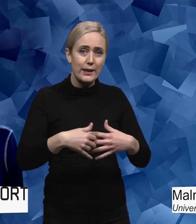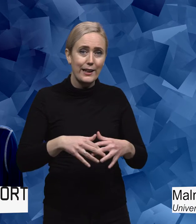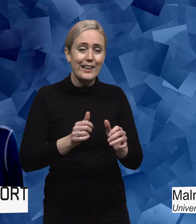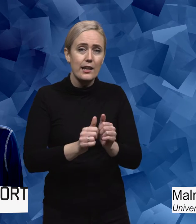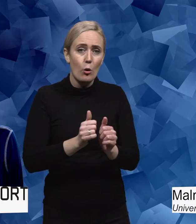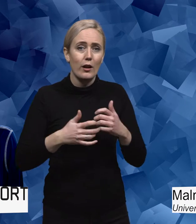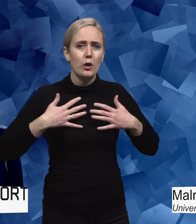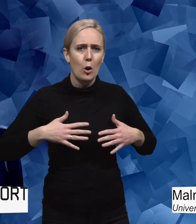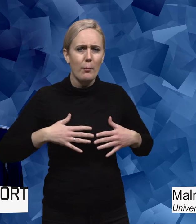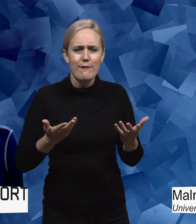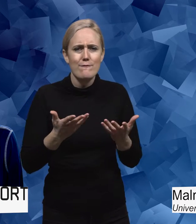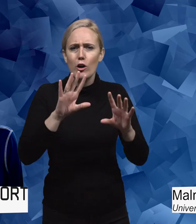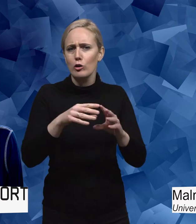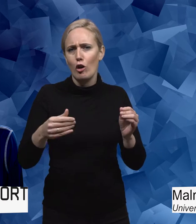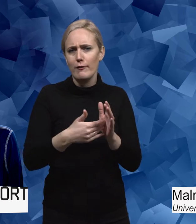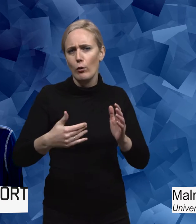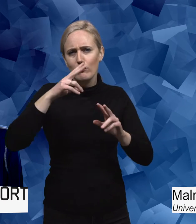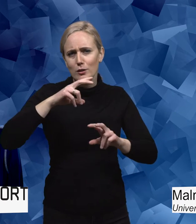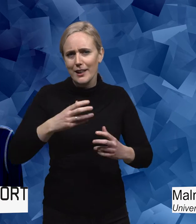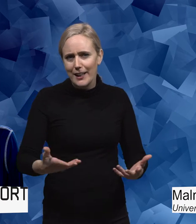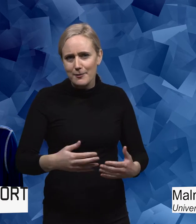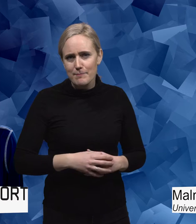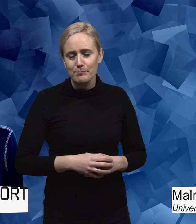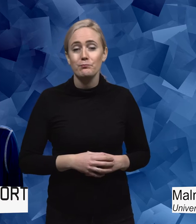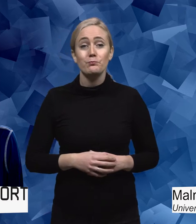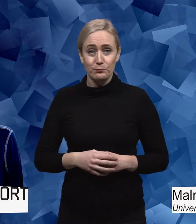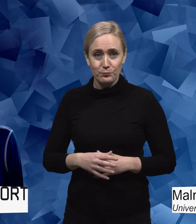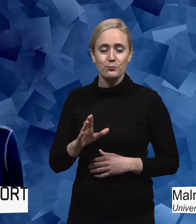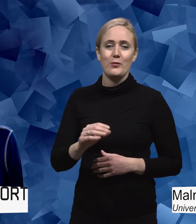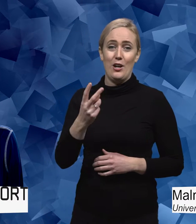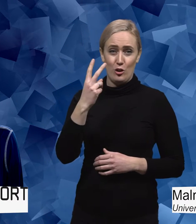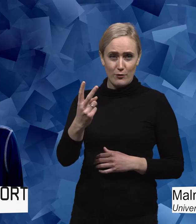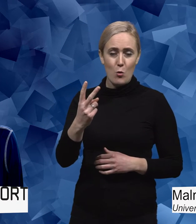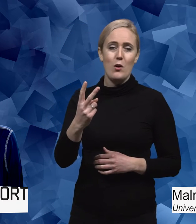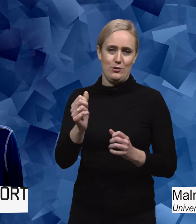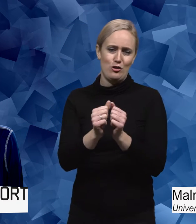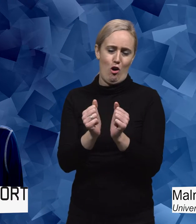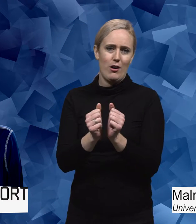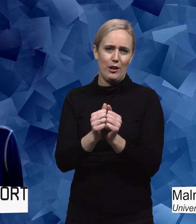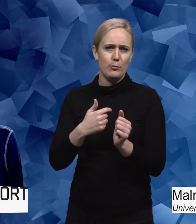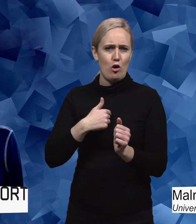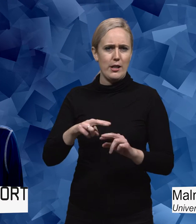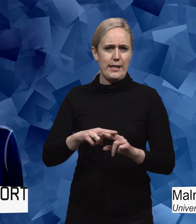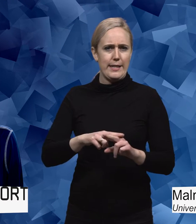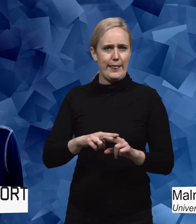idrottande kroppar. Vad kom du fram till i den forskningen? Ja, det var två saker som jag tyckte var extra